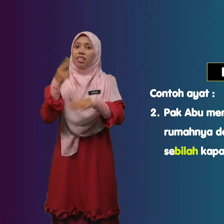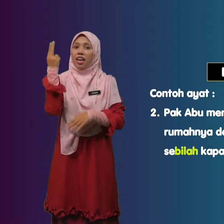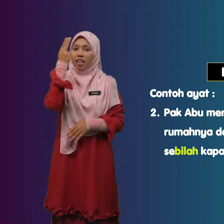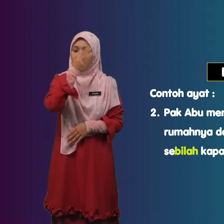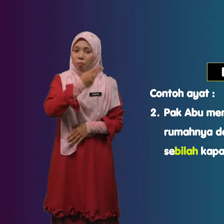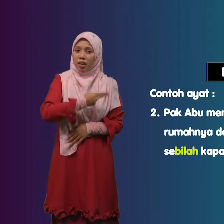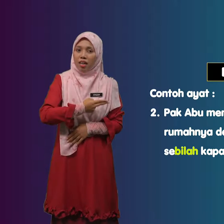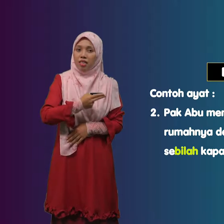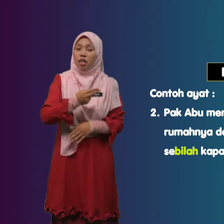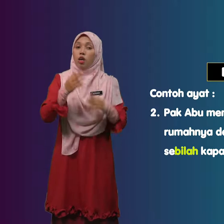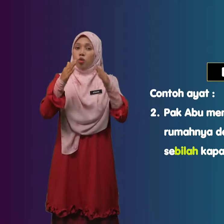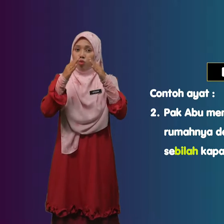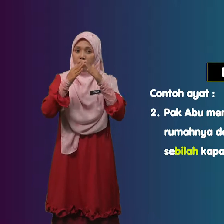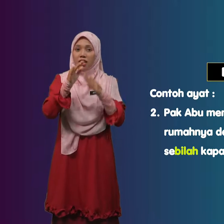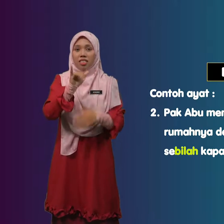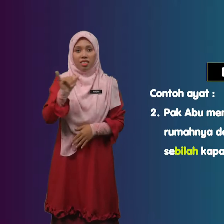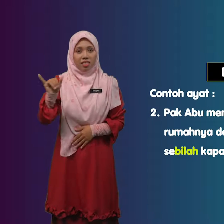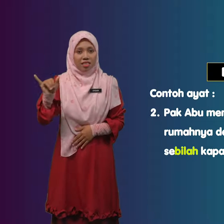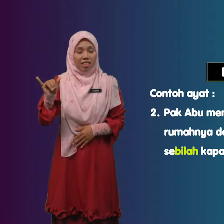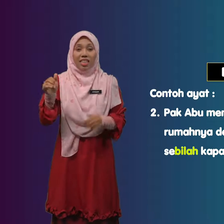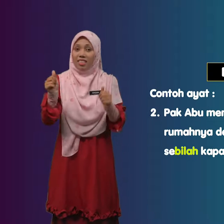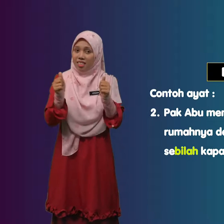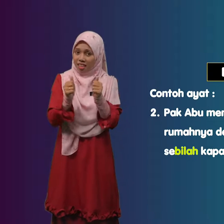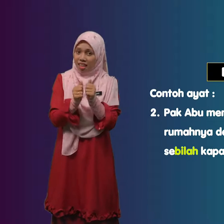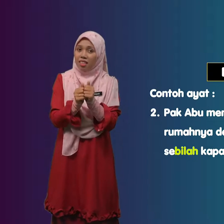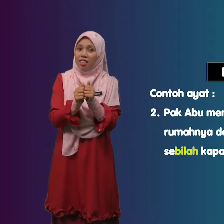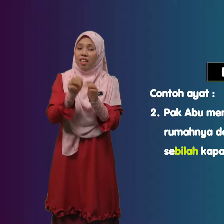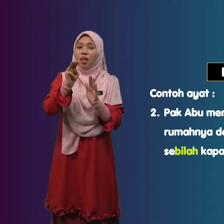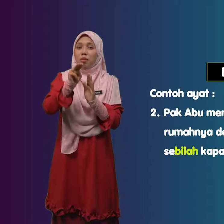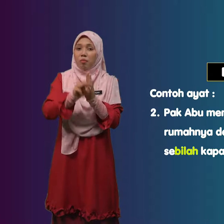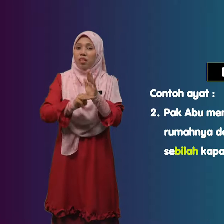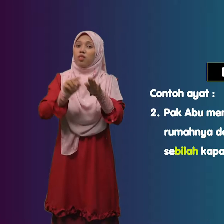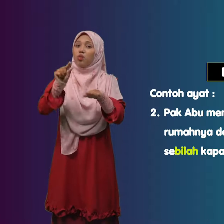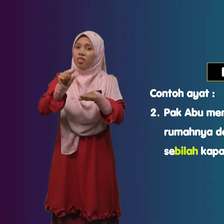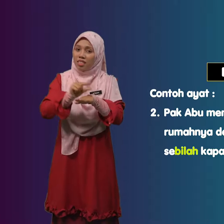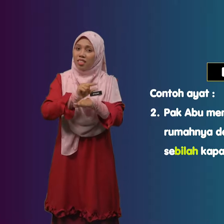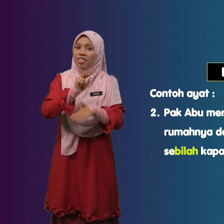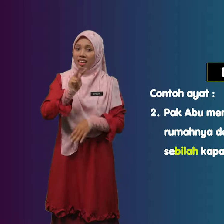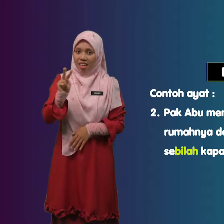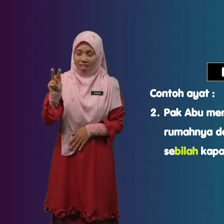Hadapan Rumahnya Dengan Menggunakan